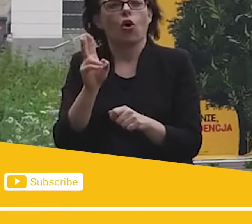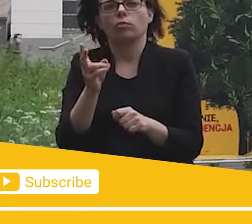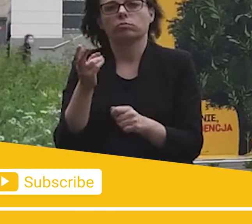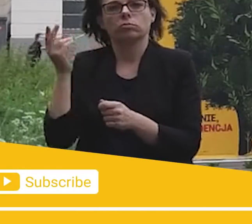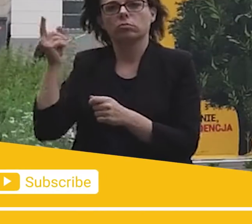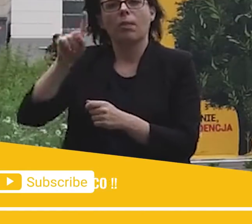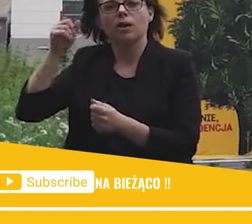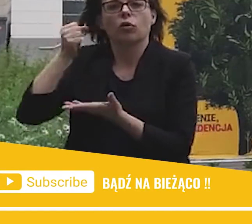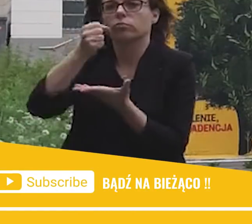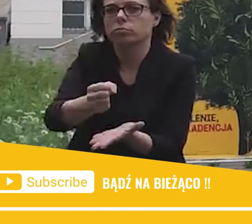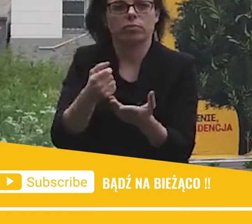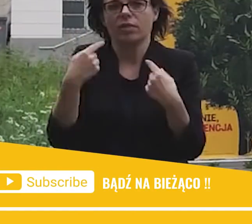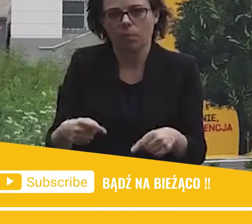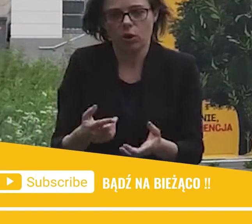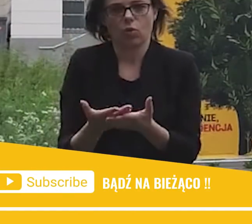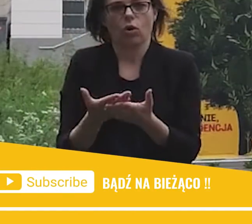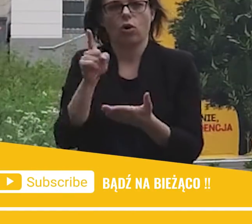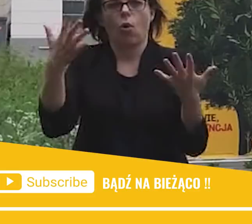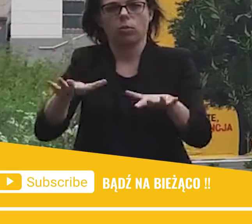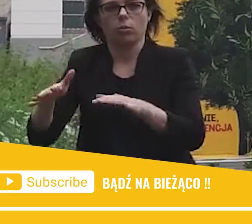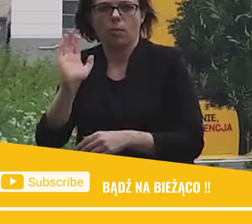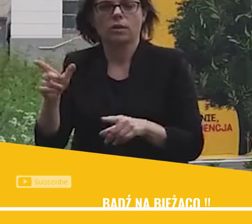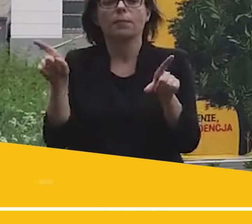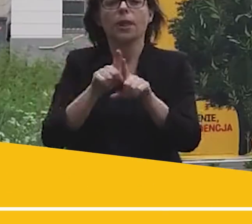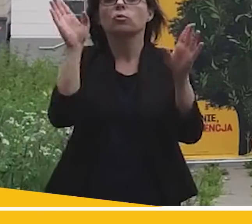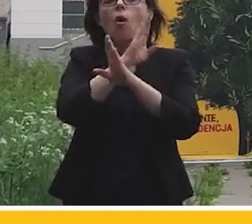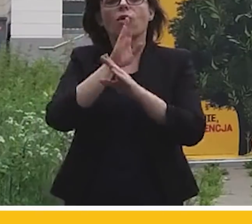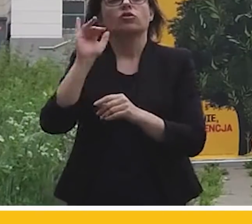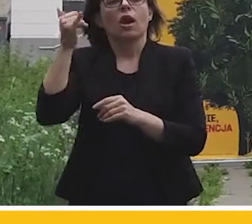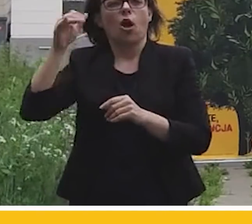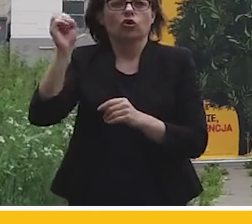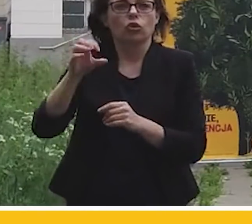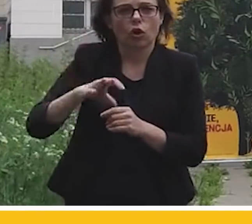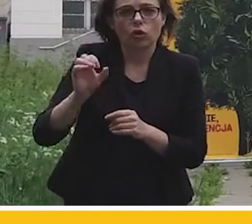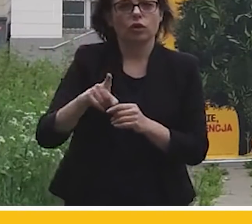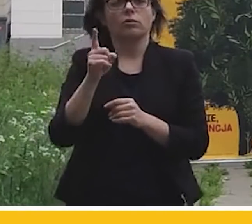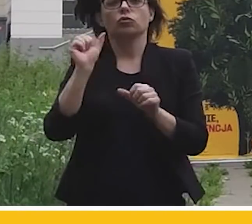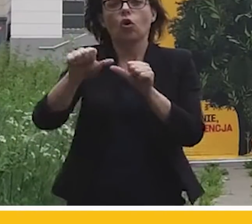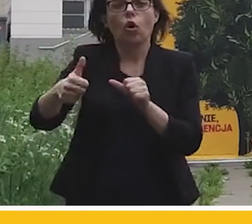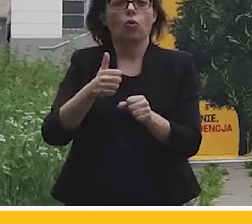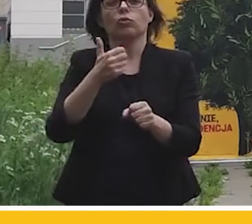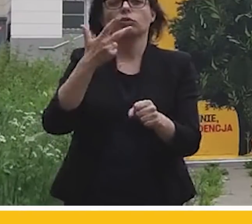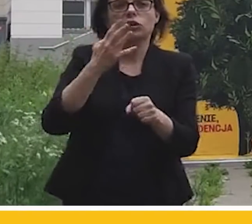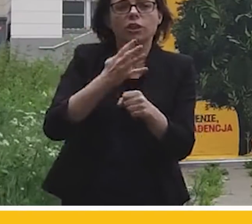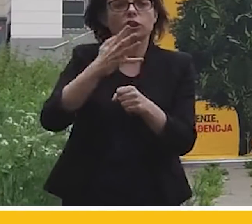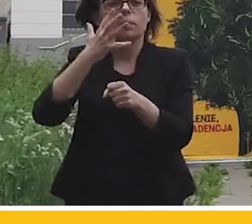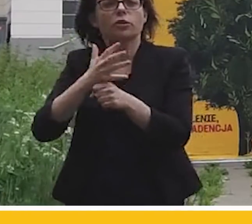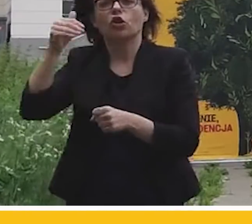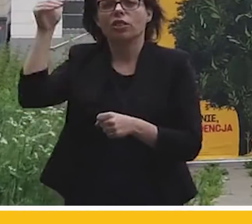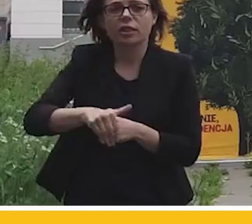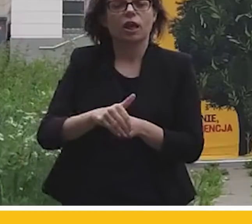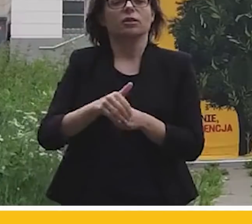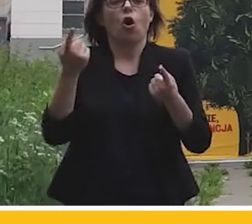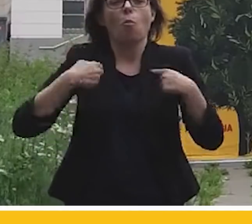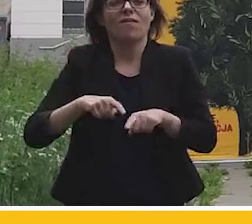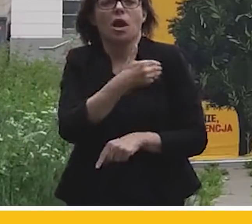zadaniach związanych z jakością powietrza, z powodu której ginie w Polsce 40-50 tysięcy obywateli najjaśniejszej